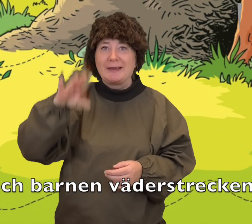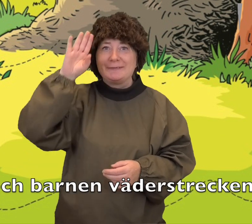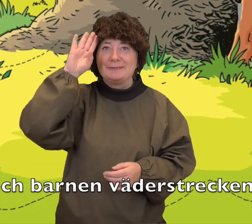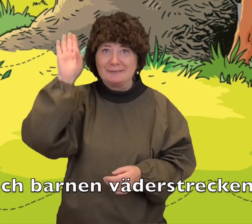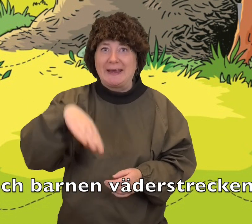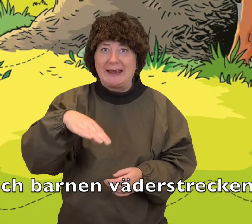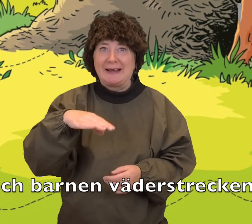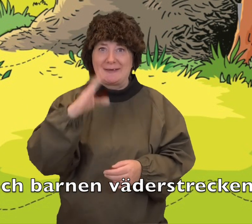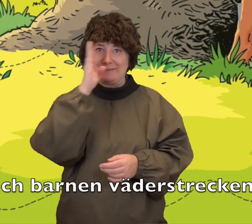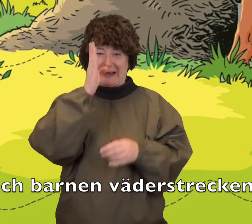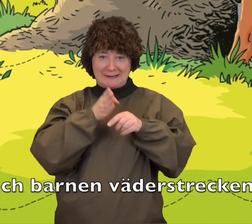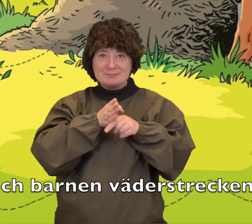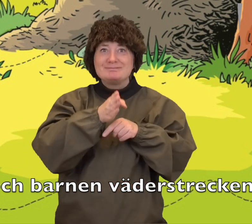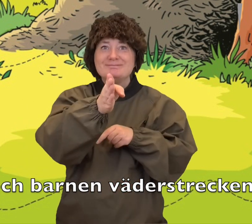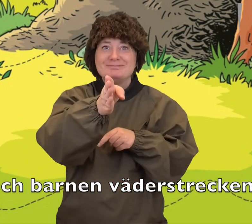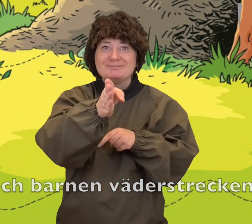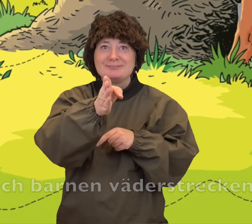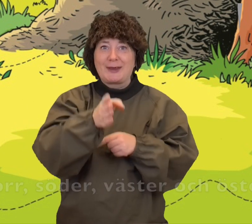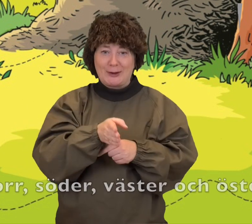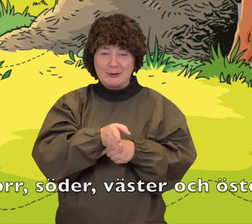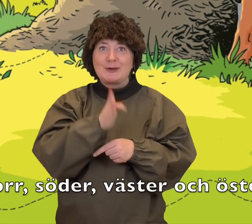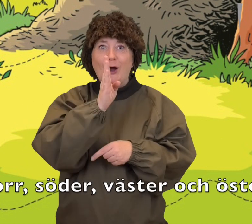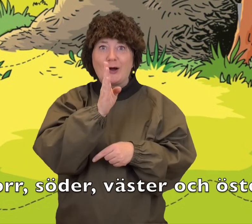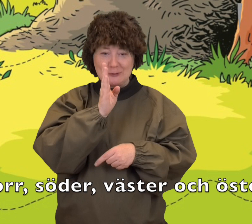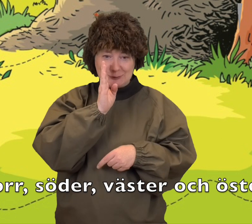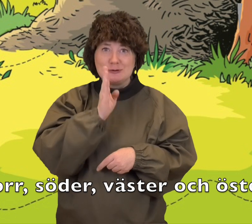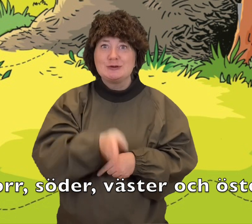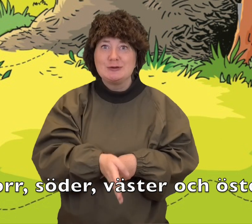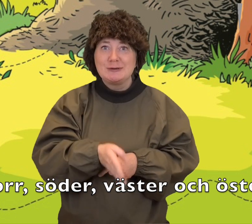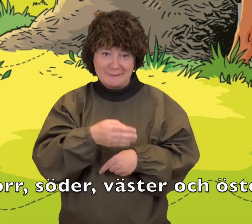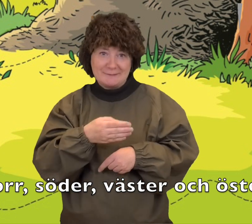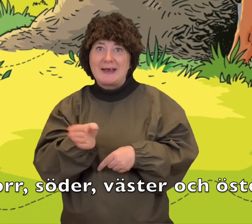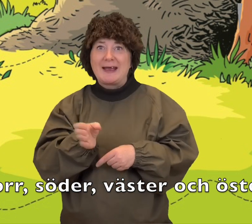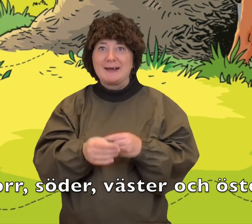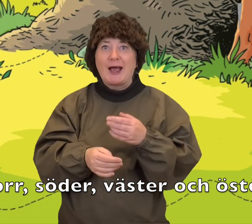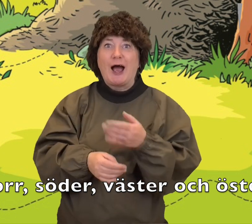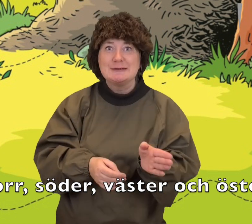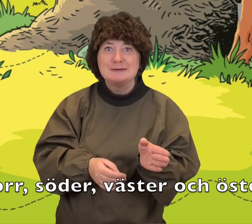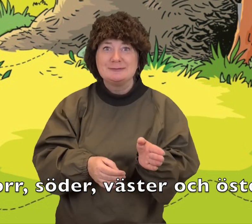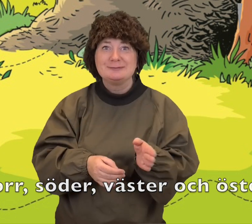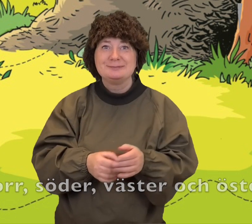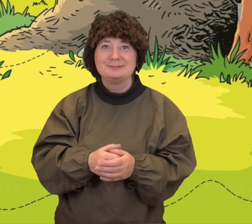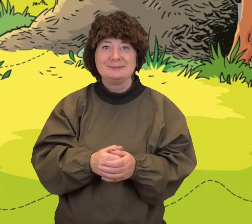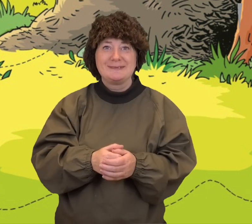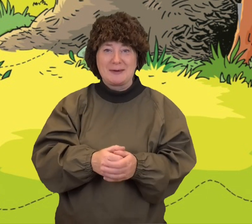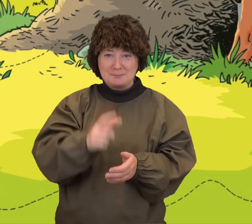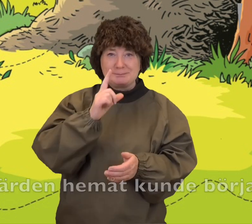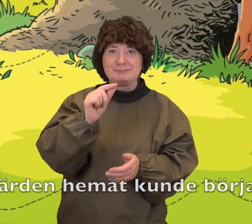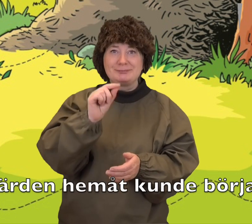barnen vädersträcken. Norr, söder, väster och öster. Färden